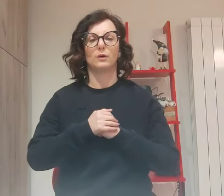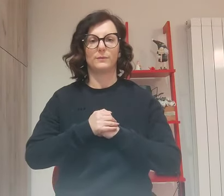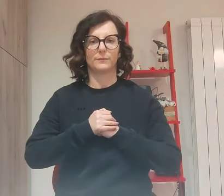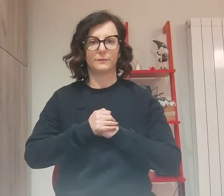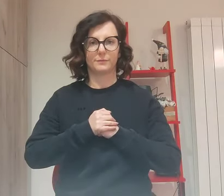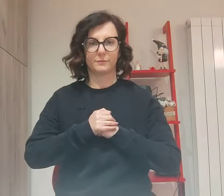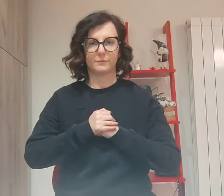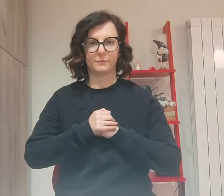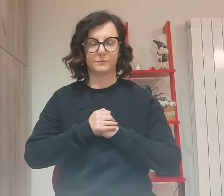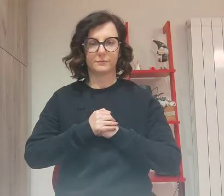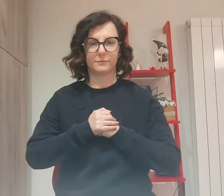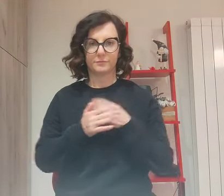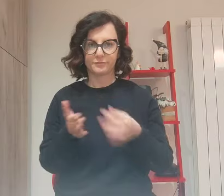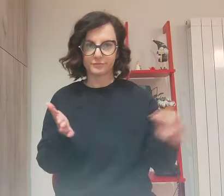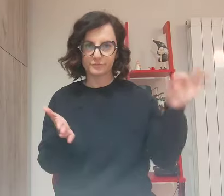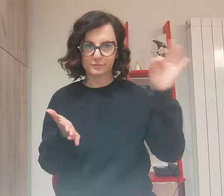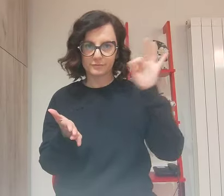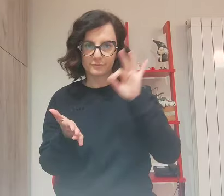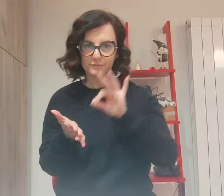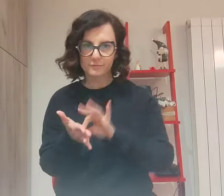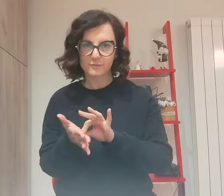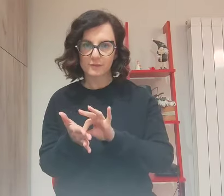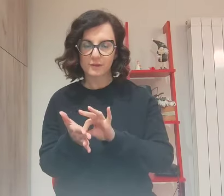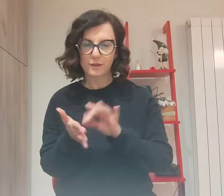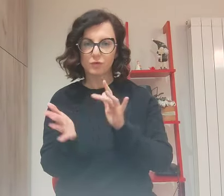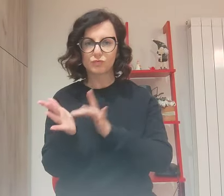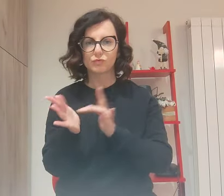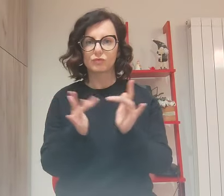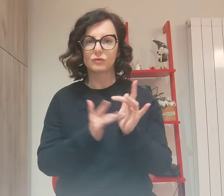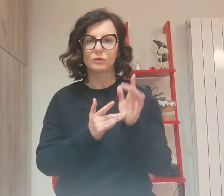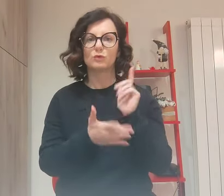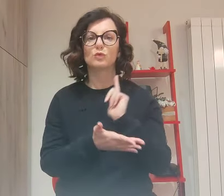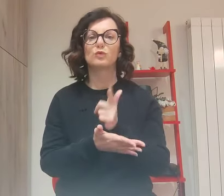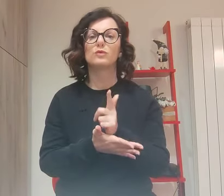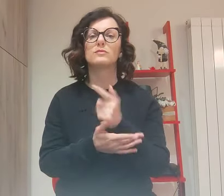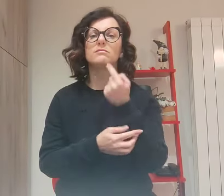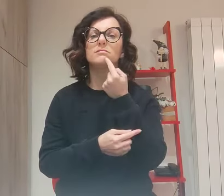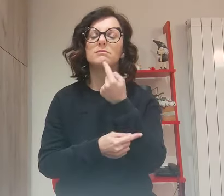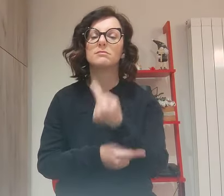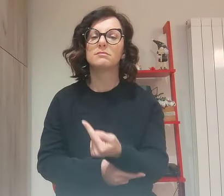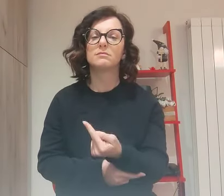In quel tempo Gesù disse ai Suoi discepoli Io vi dico